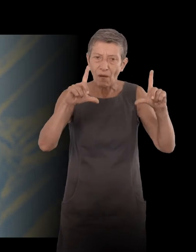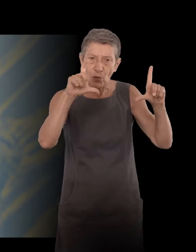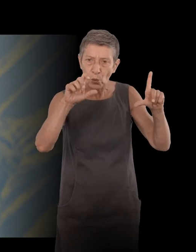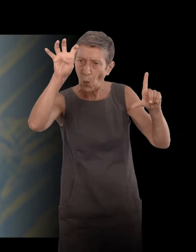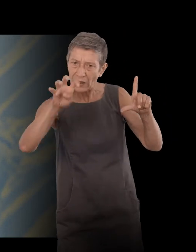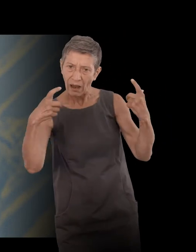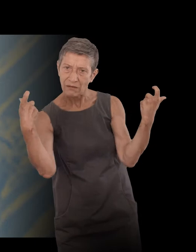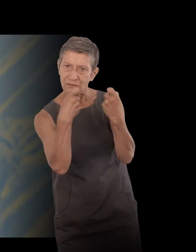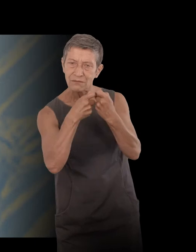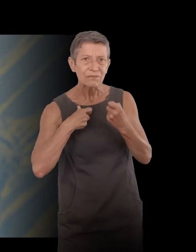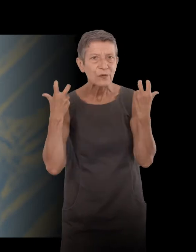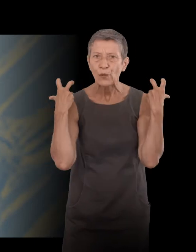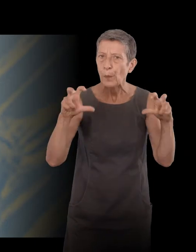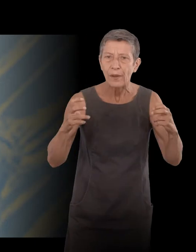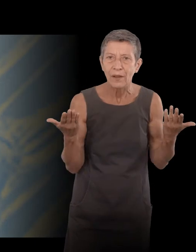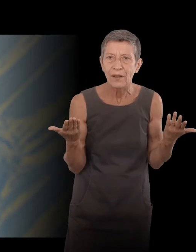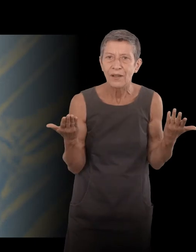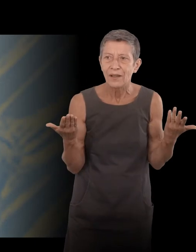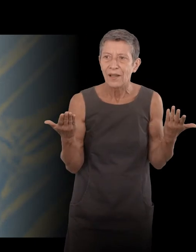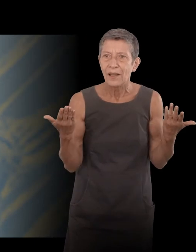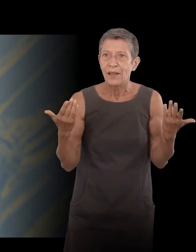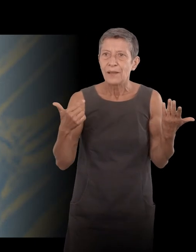I said, I put a photo if the photo